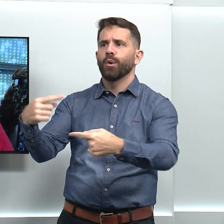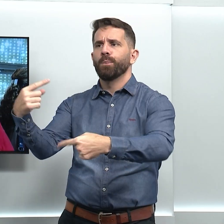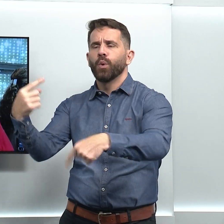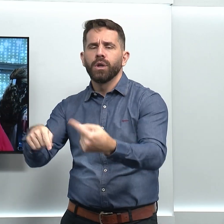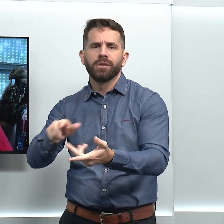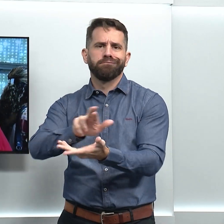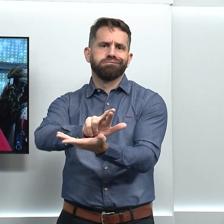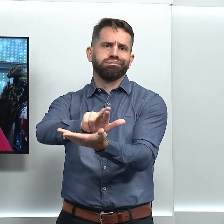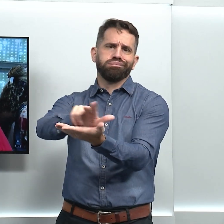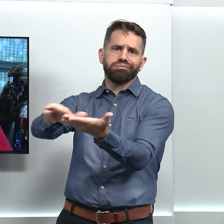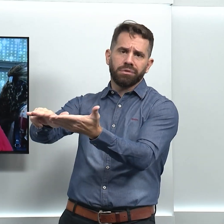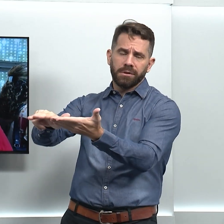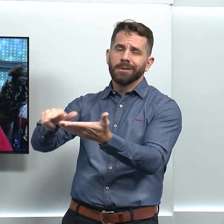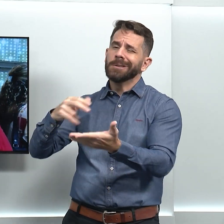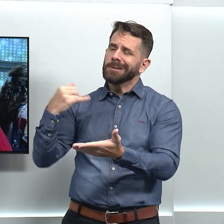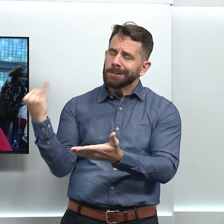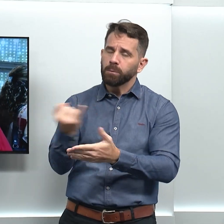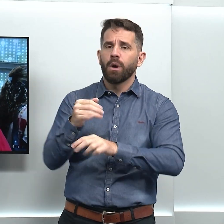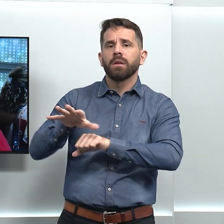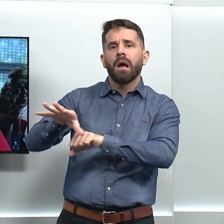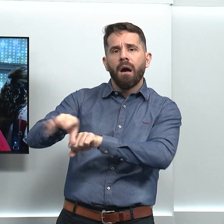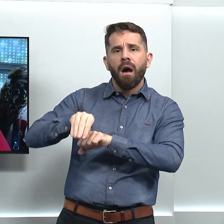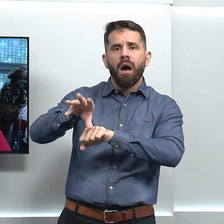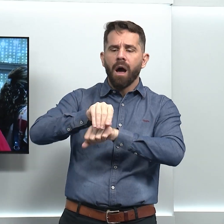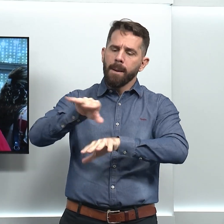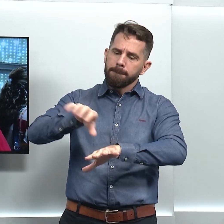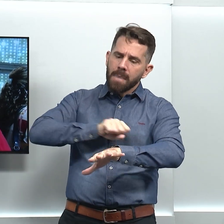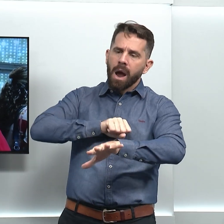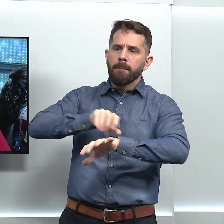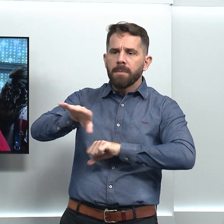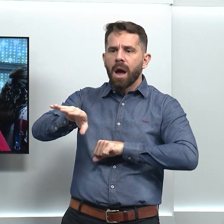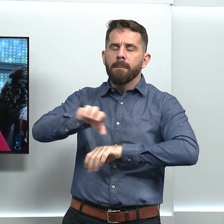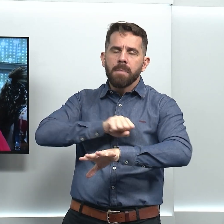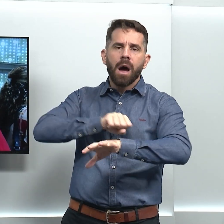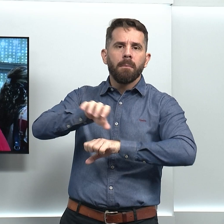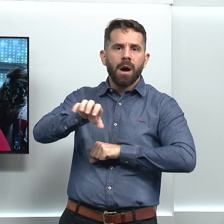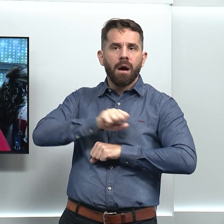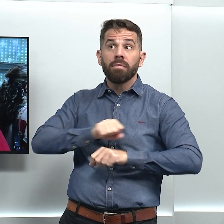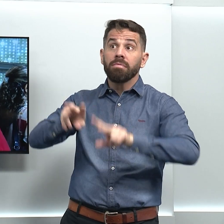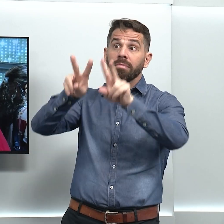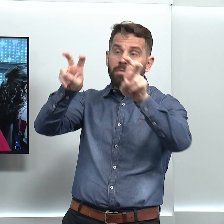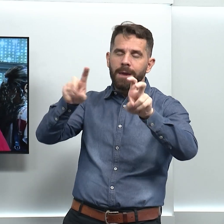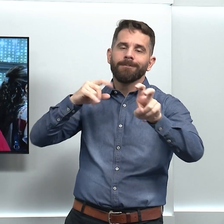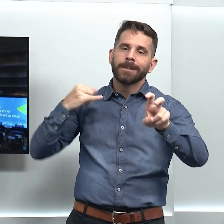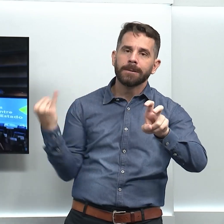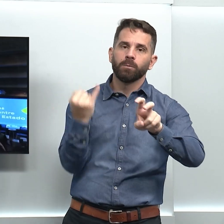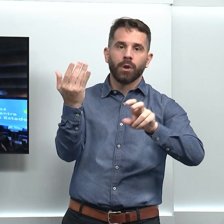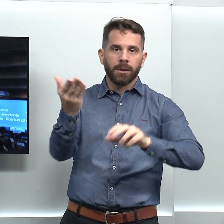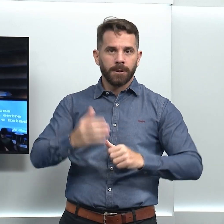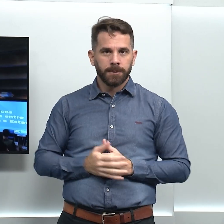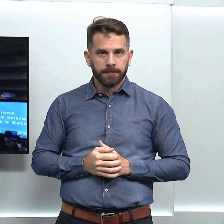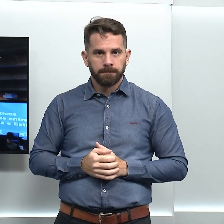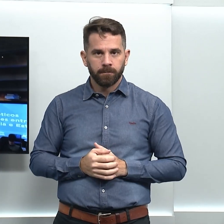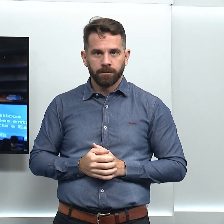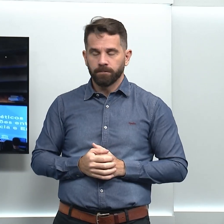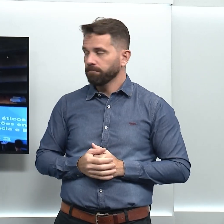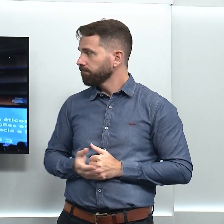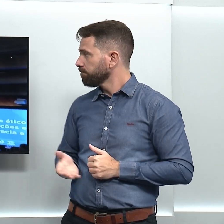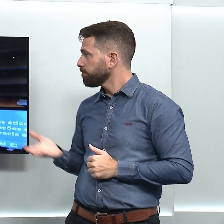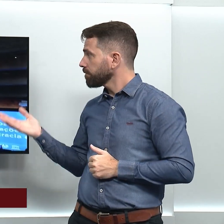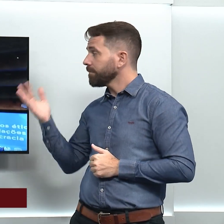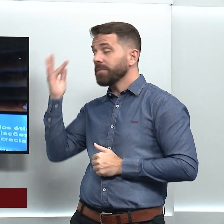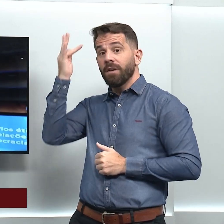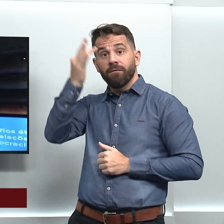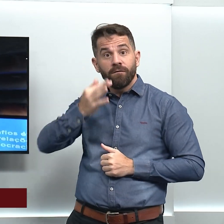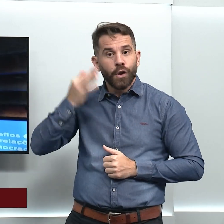ter o conhecimento e o domínio em relação à temática tão importante para a gente. O filósofo Cristiano